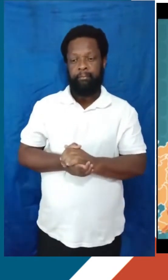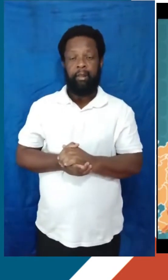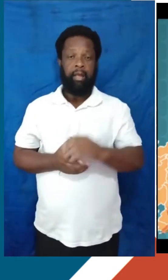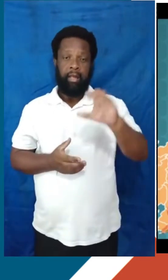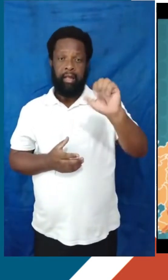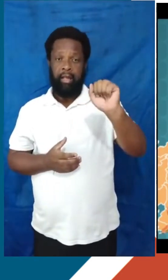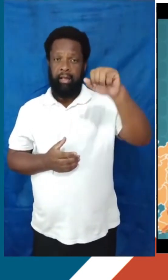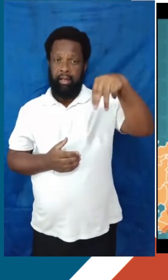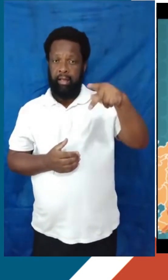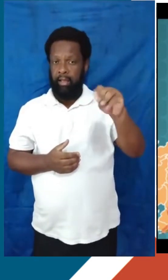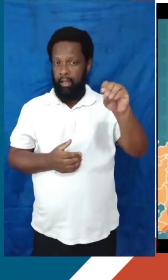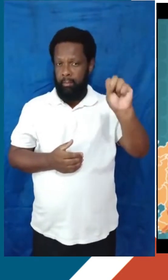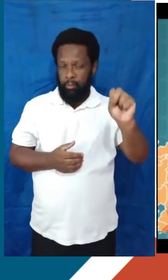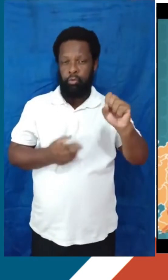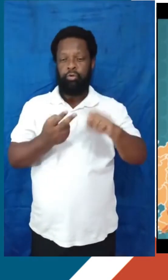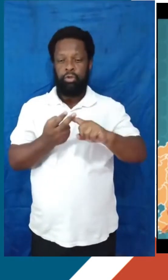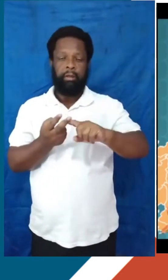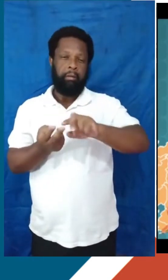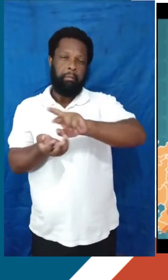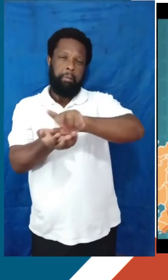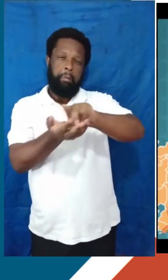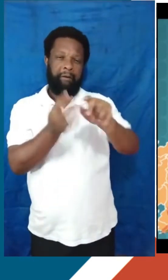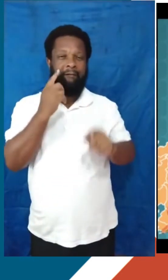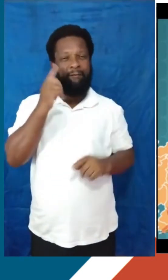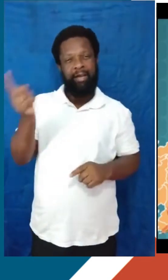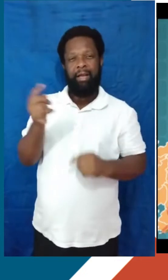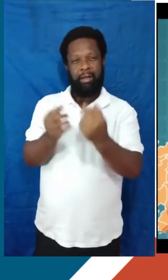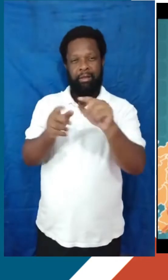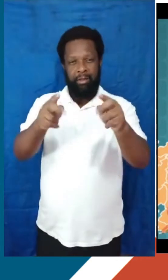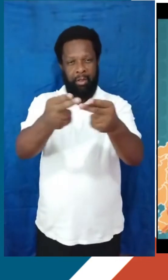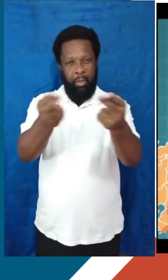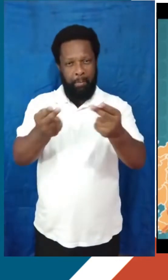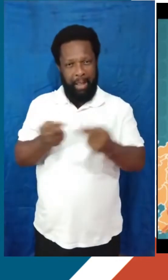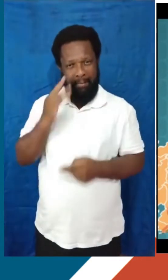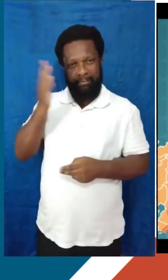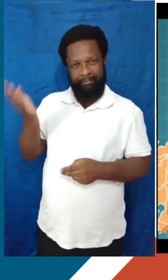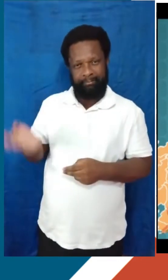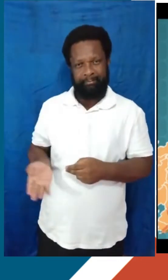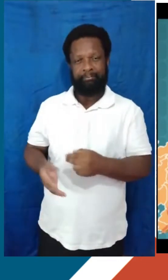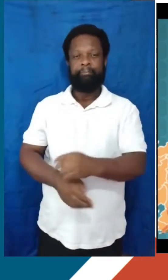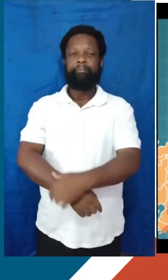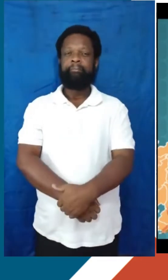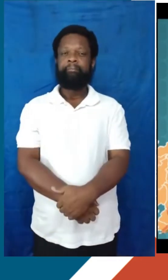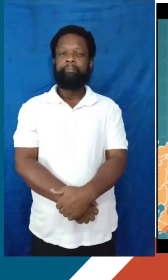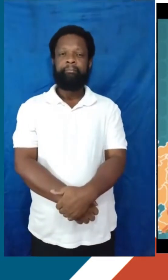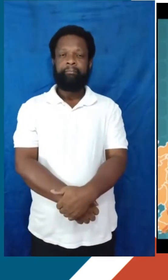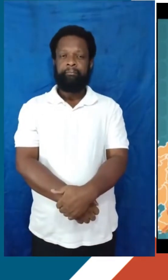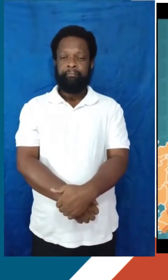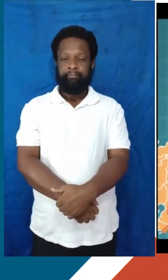Campos, Bom Jesus, Cabo Frio, Macaé, Itaboraí, Maricá, Kissamã, Santo Antônio de Pádua, entre outros, tá?